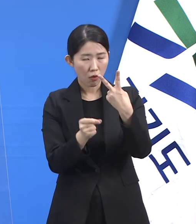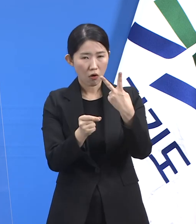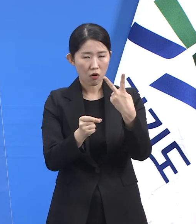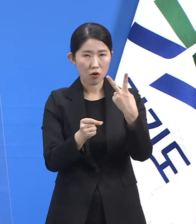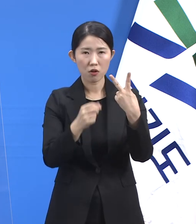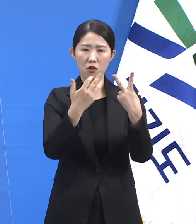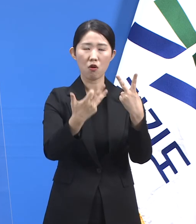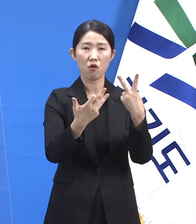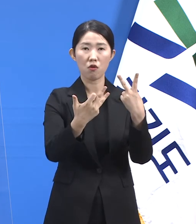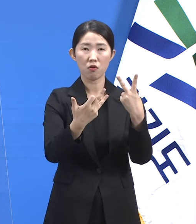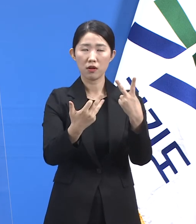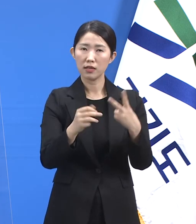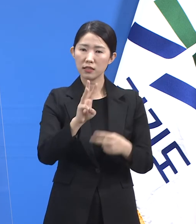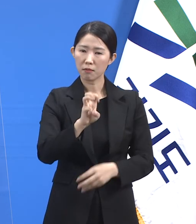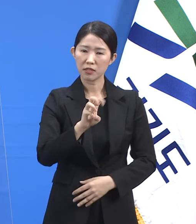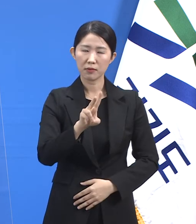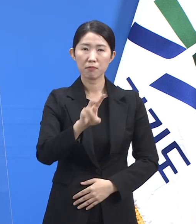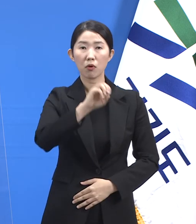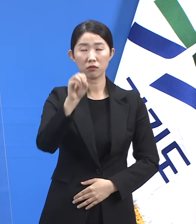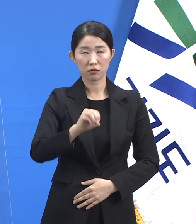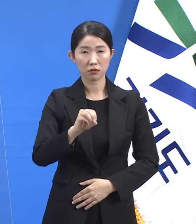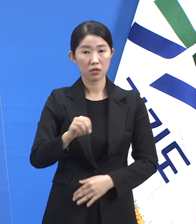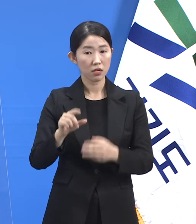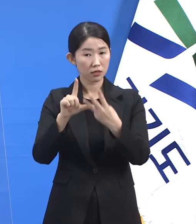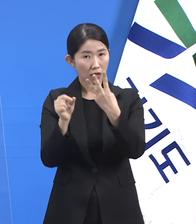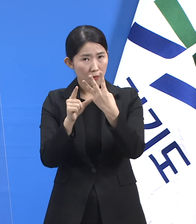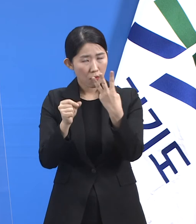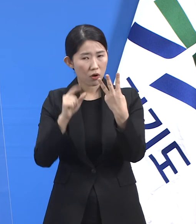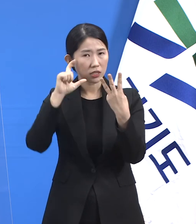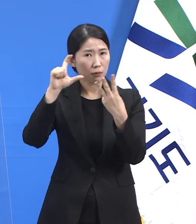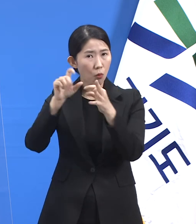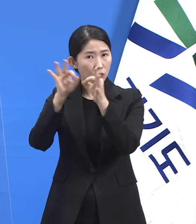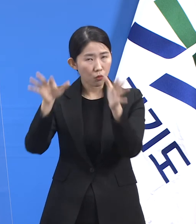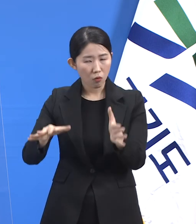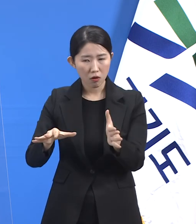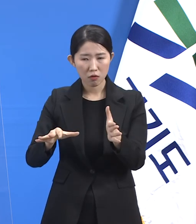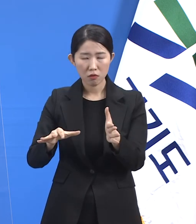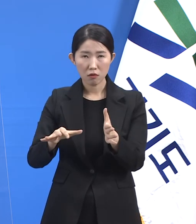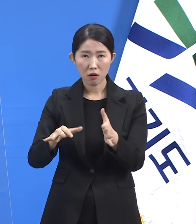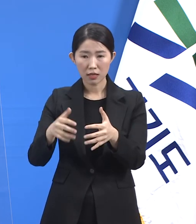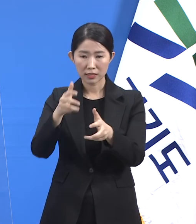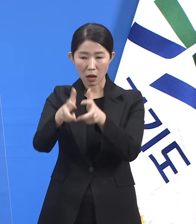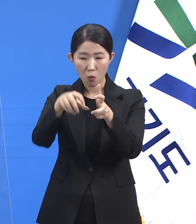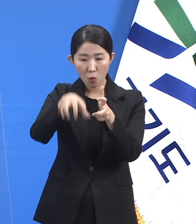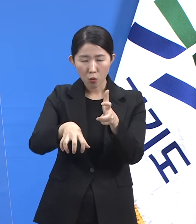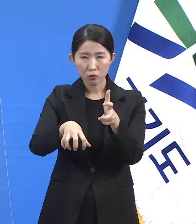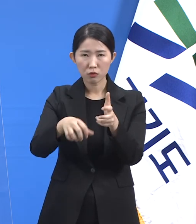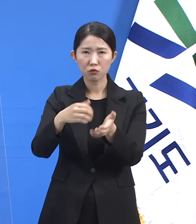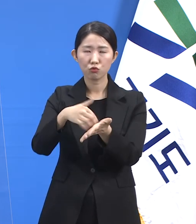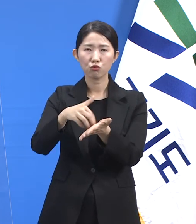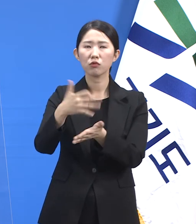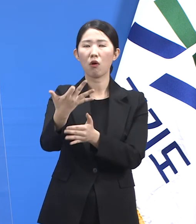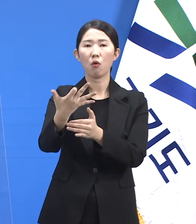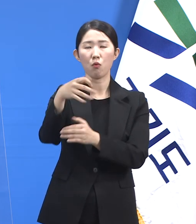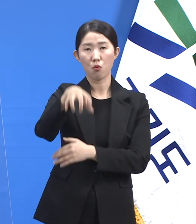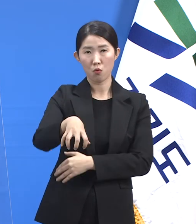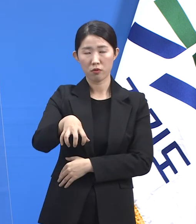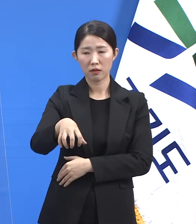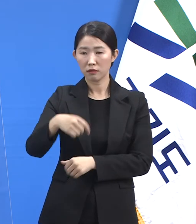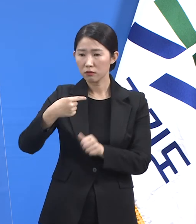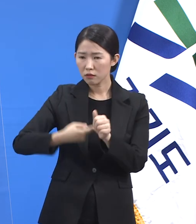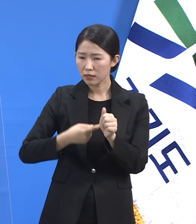.1%, 그리고 3월은 약 보름 동안 19건으로 전체의 44.2%입니다.